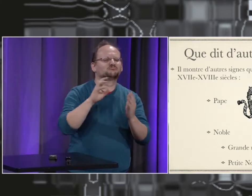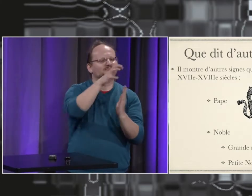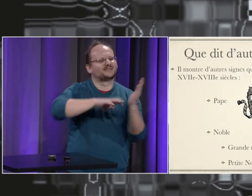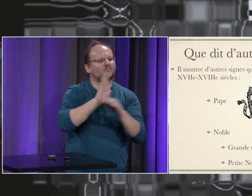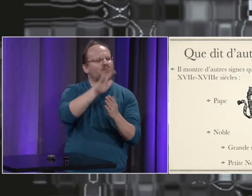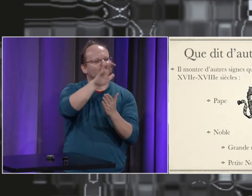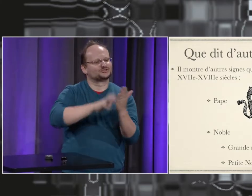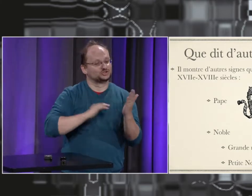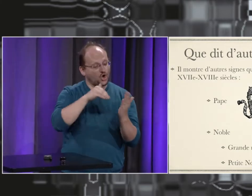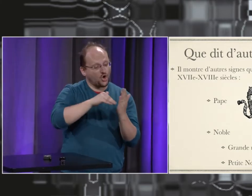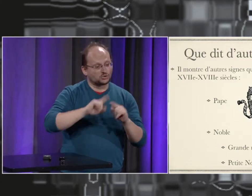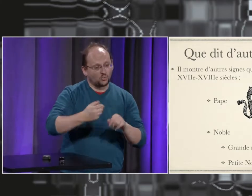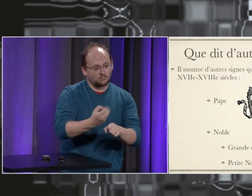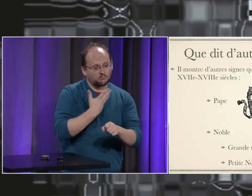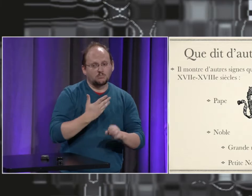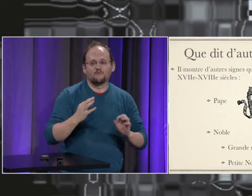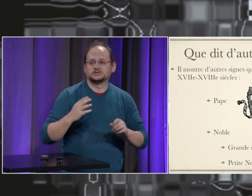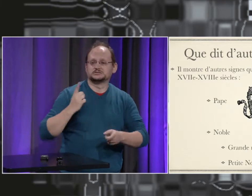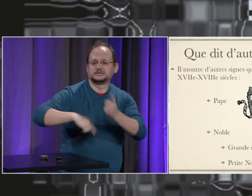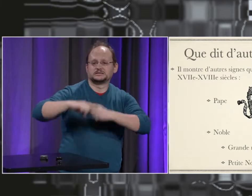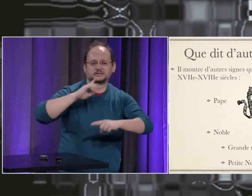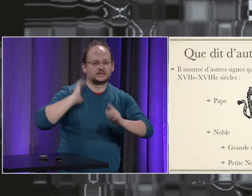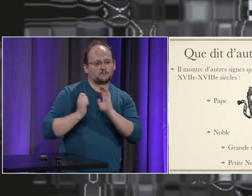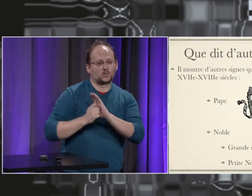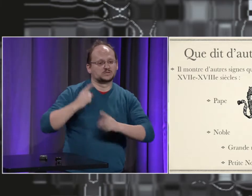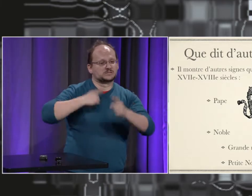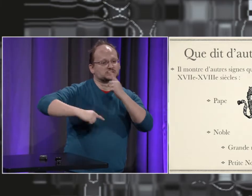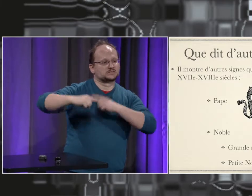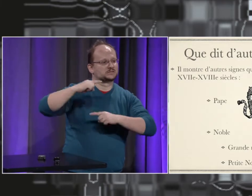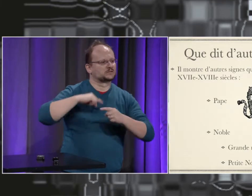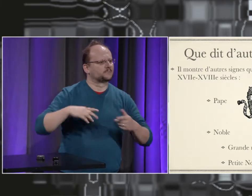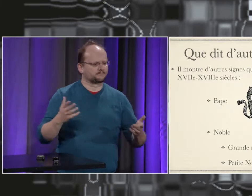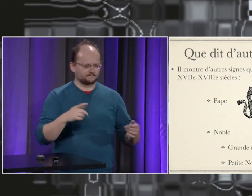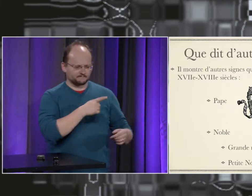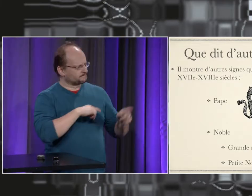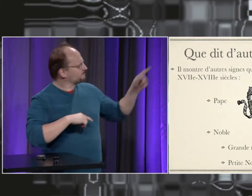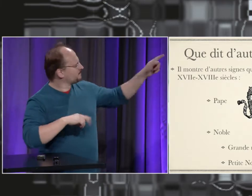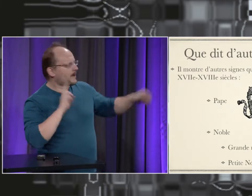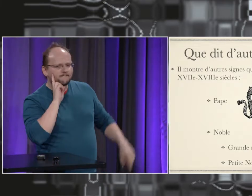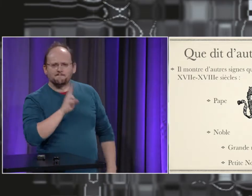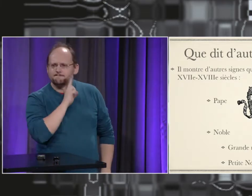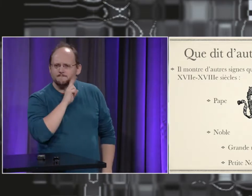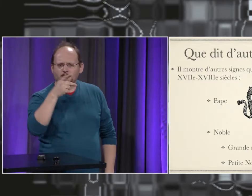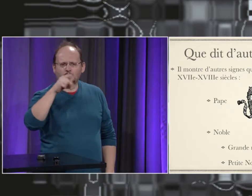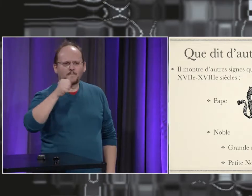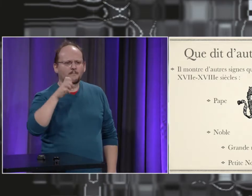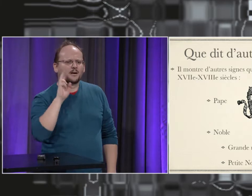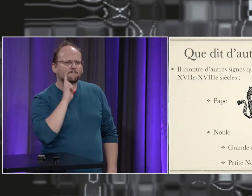Vous vous souvenez du texte de Déloge, de ce témoignage sur cette époque où il avait vu se développer la langue des signes.